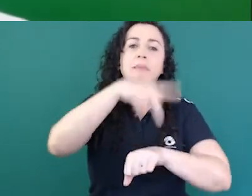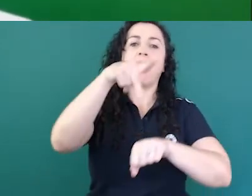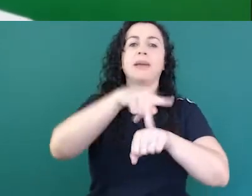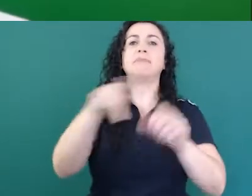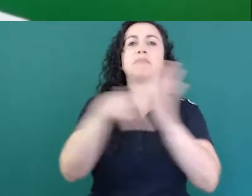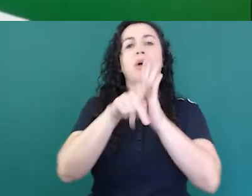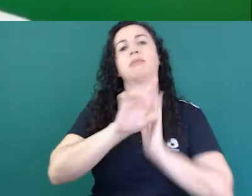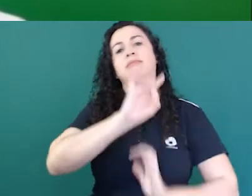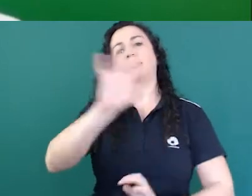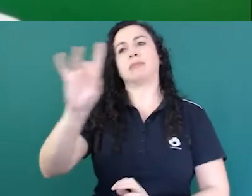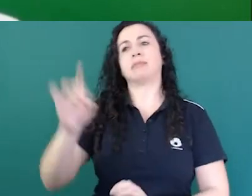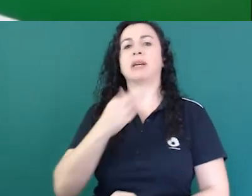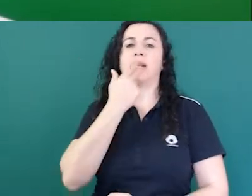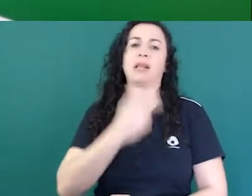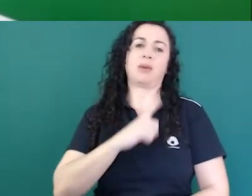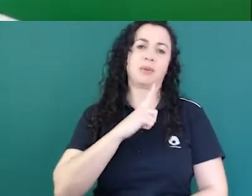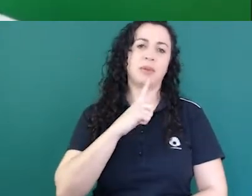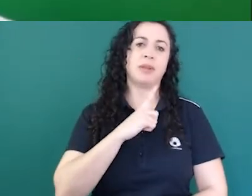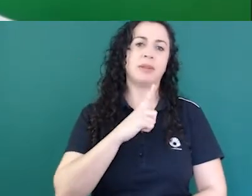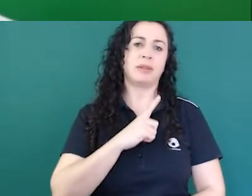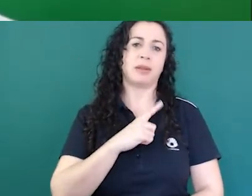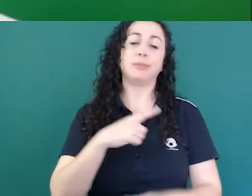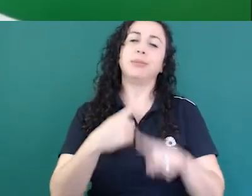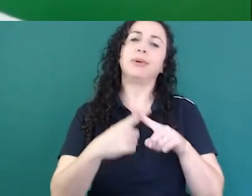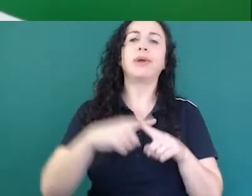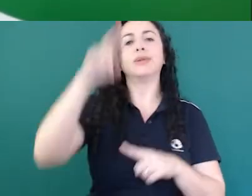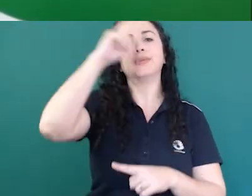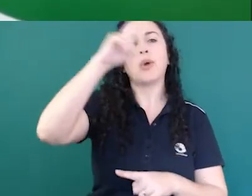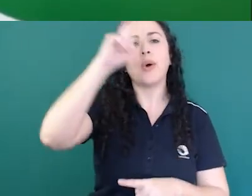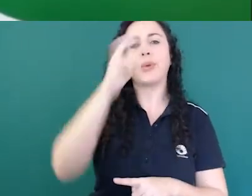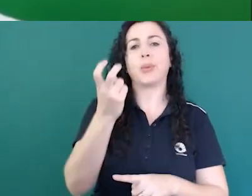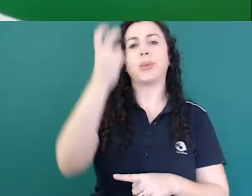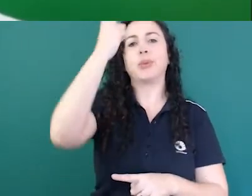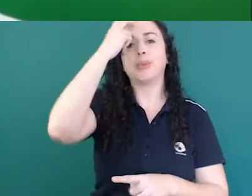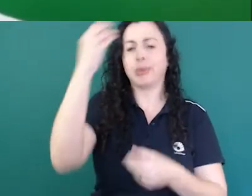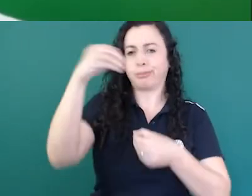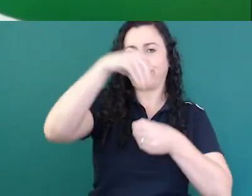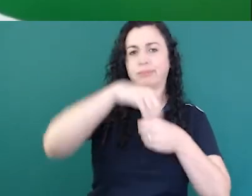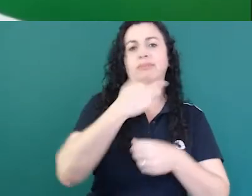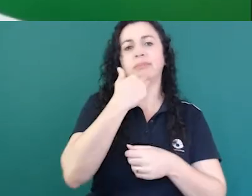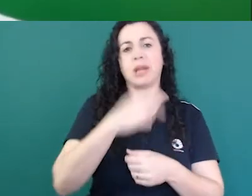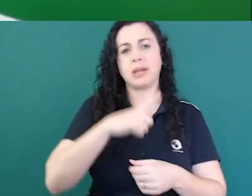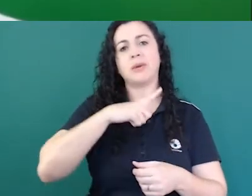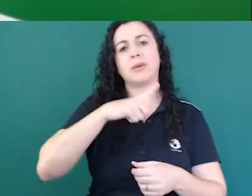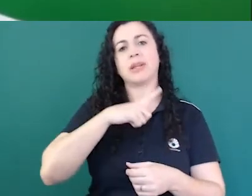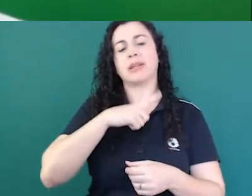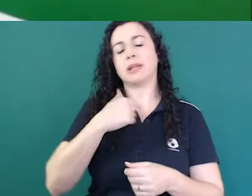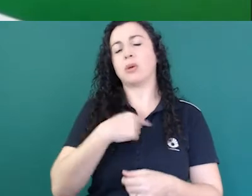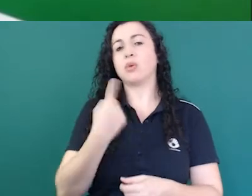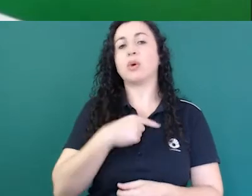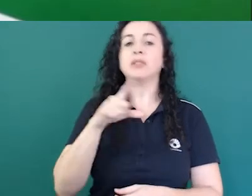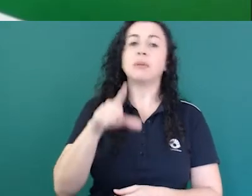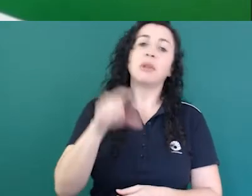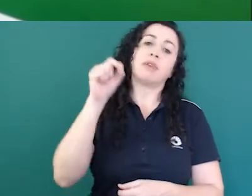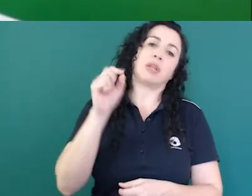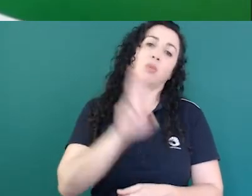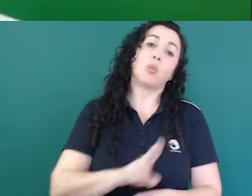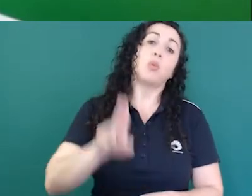porque o Fatores Histórias acabou sendo essa língua que nós preferimos ou adotamos para se